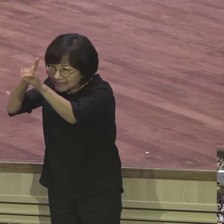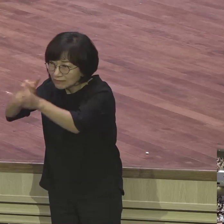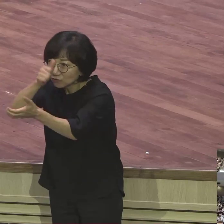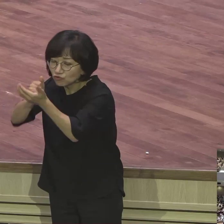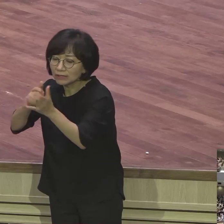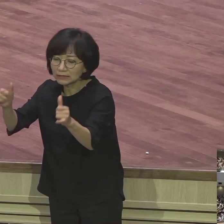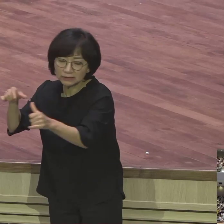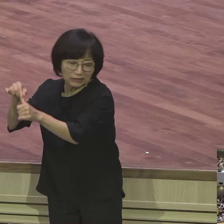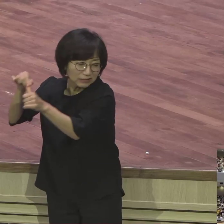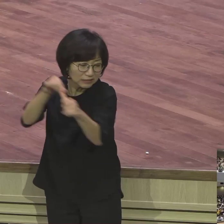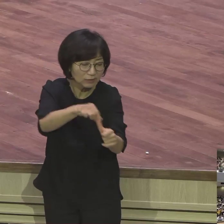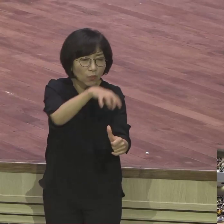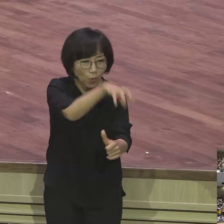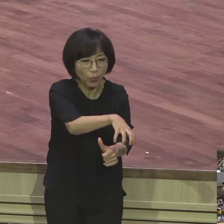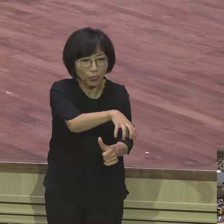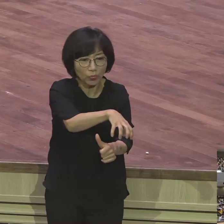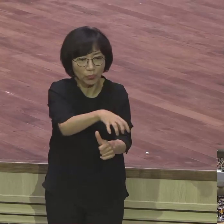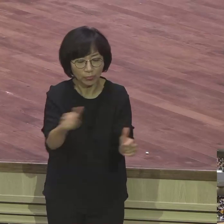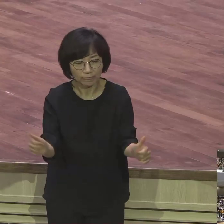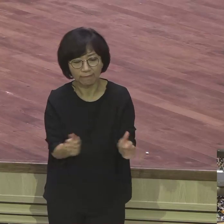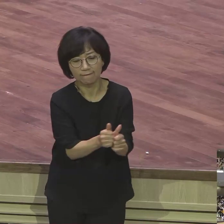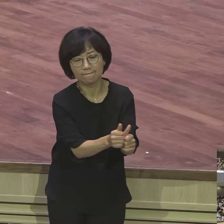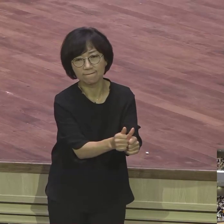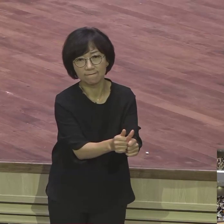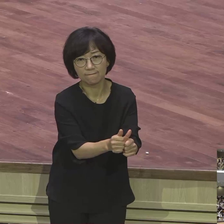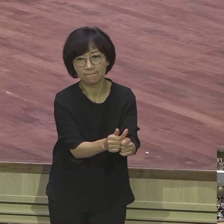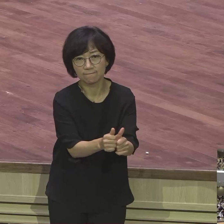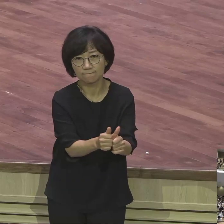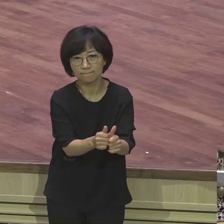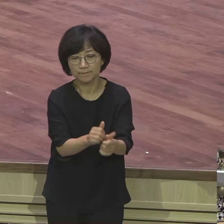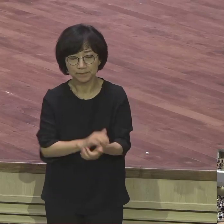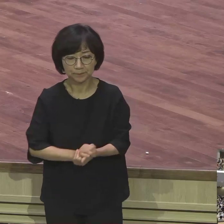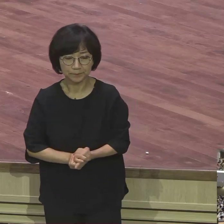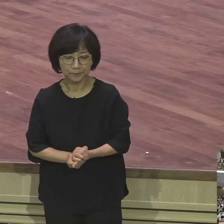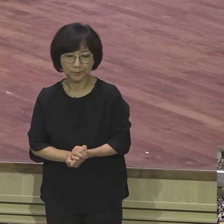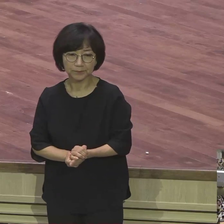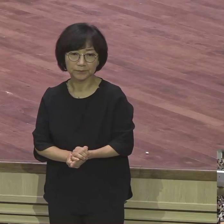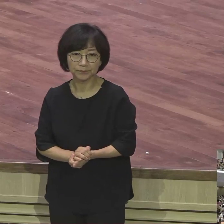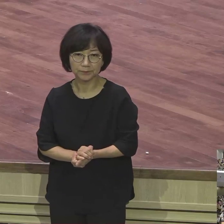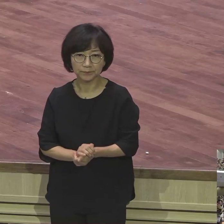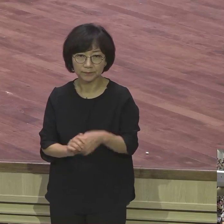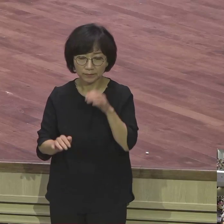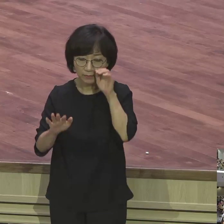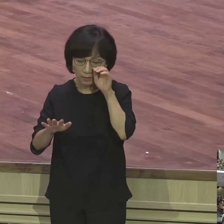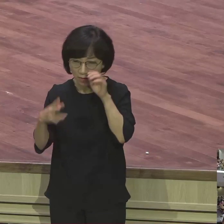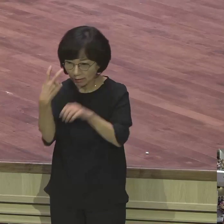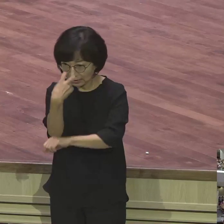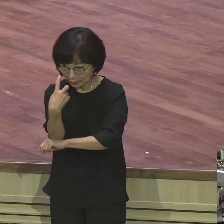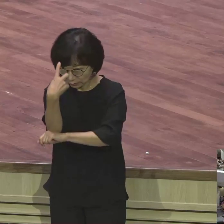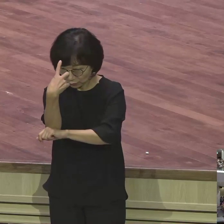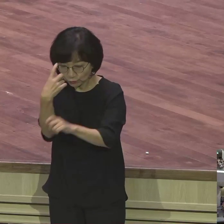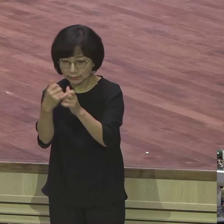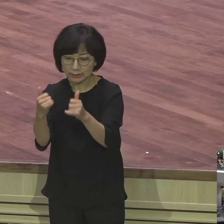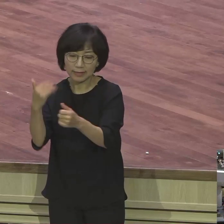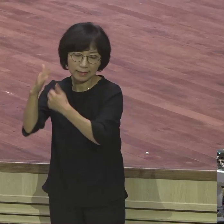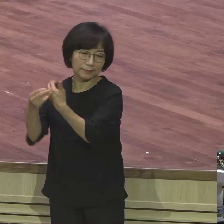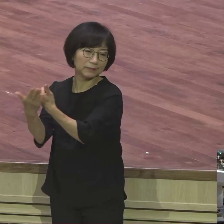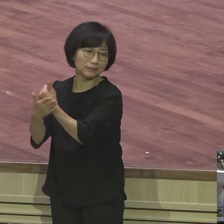갇혔으나 요하께서 요셉과 함께하시고 그에게 인자를 더하사 간수장의 은혜를 받게 하심에 간수장이